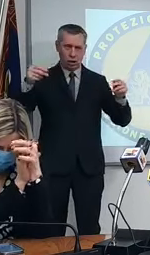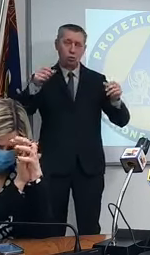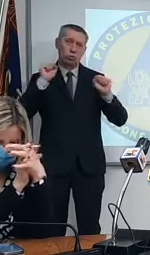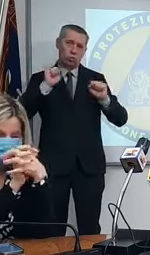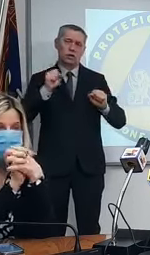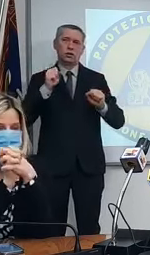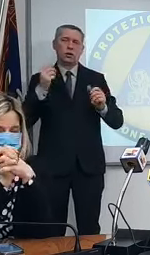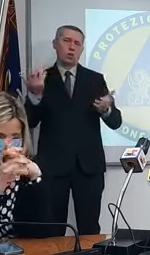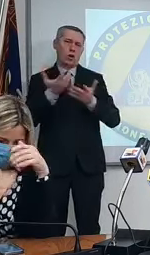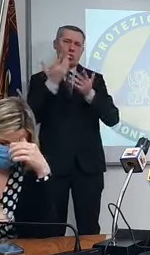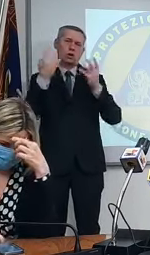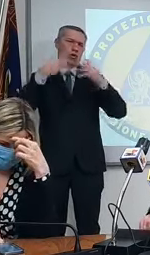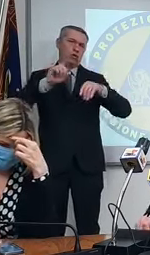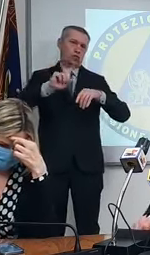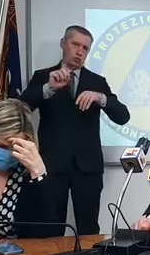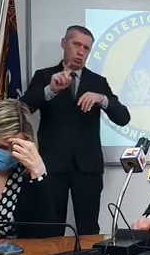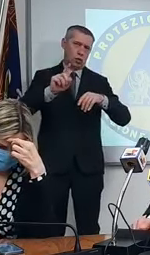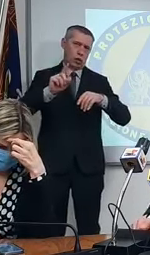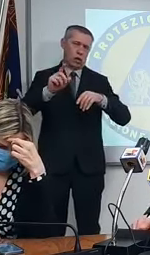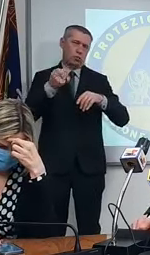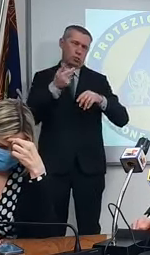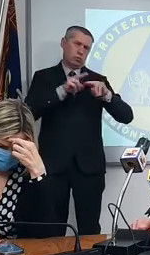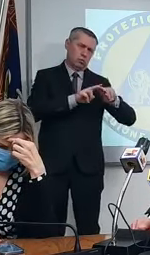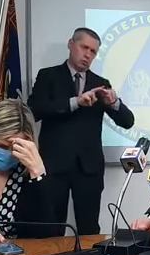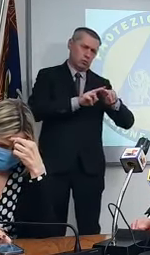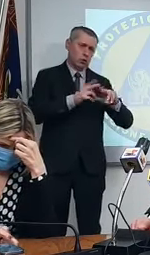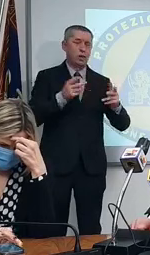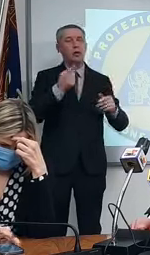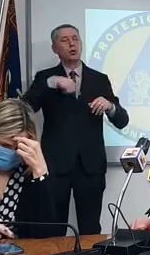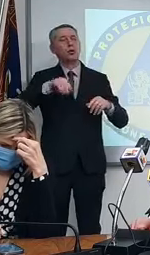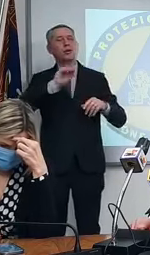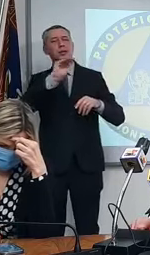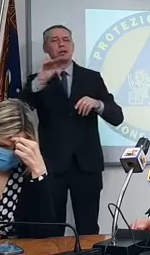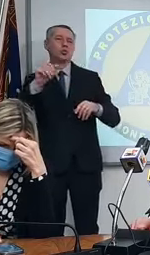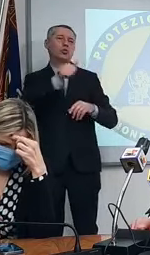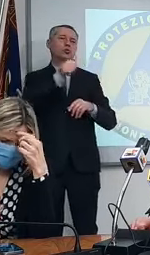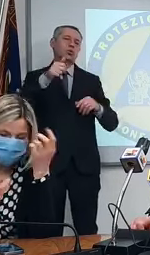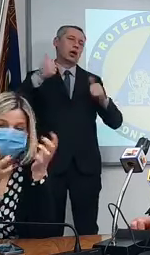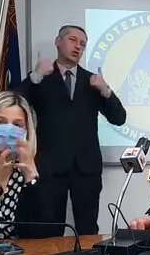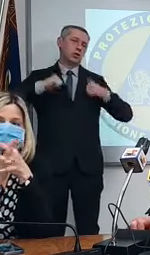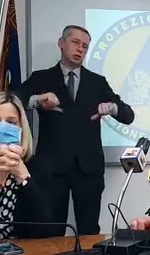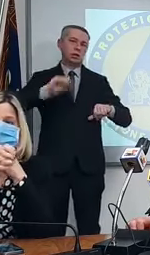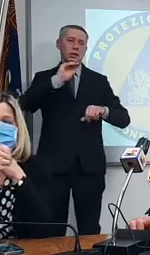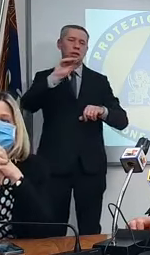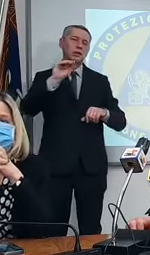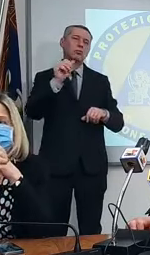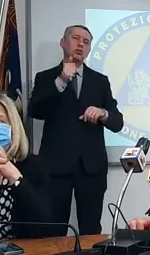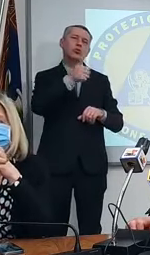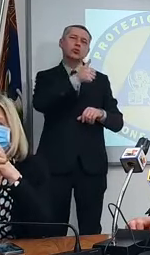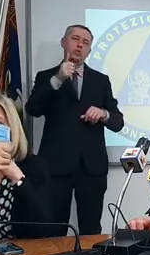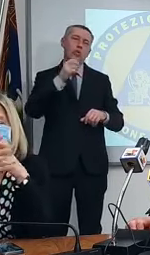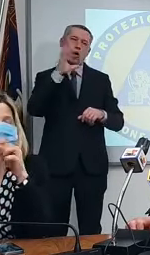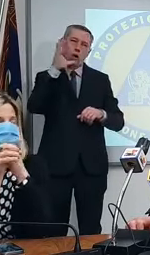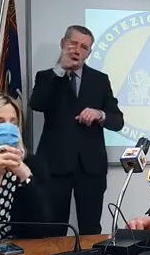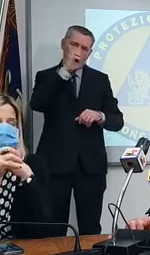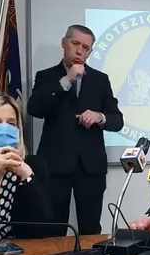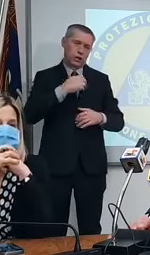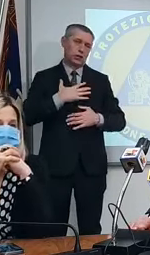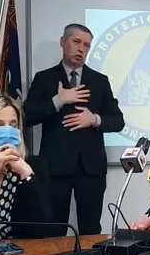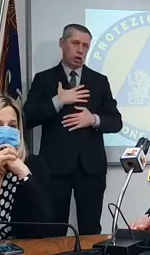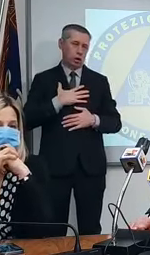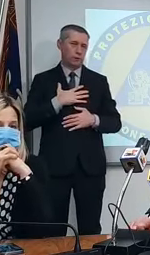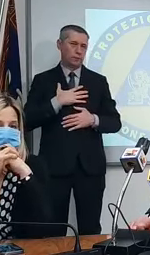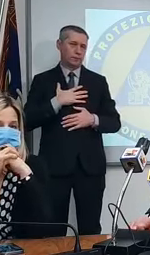e comunque guardate noi quei cittadini chiediamo solo comprensione perché è una macchina vaccinale guardate c'hanno